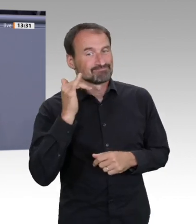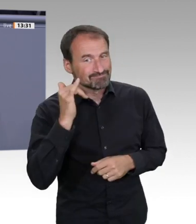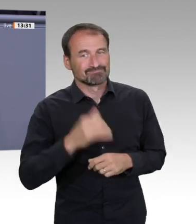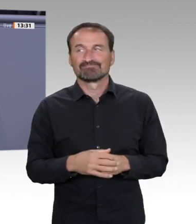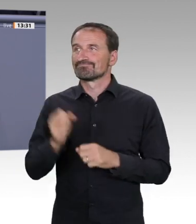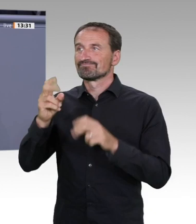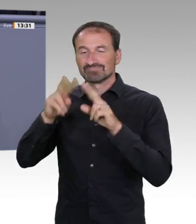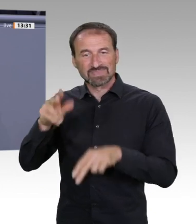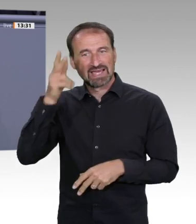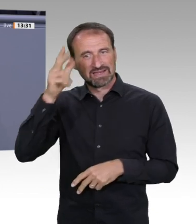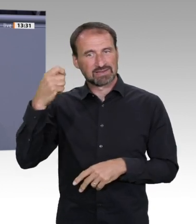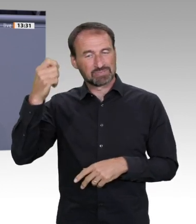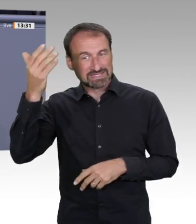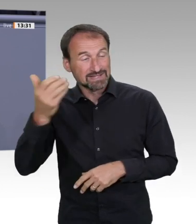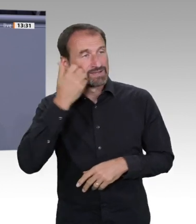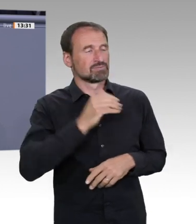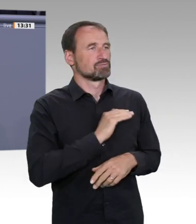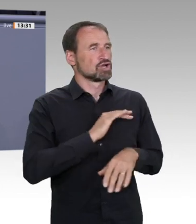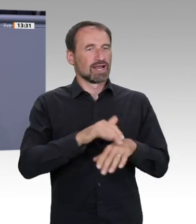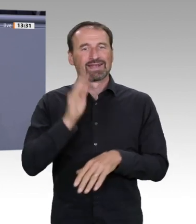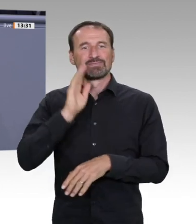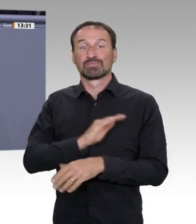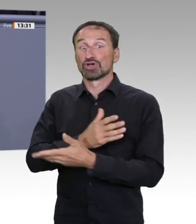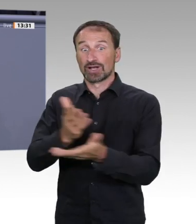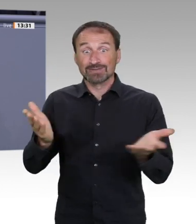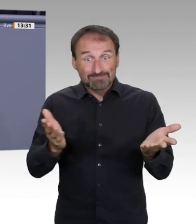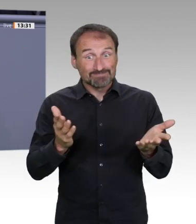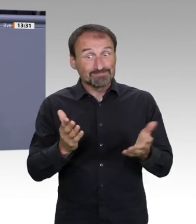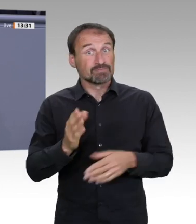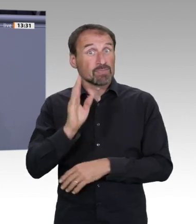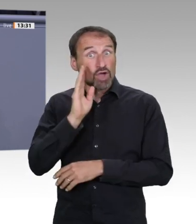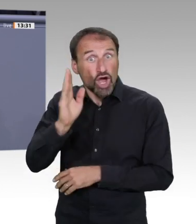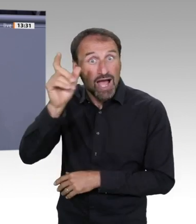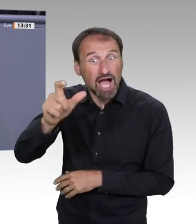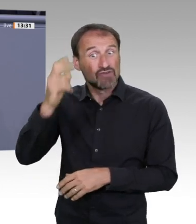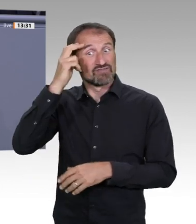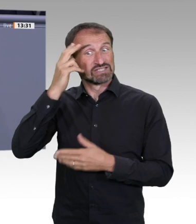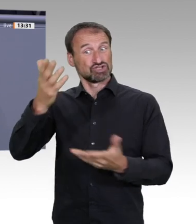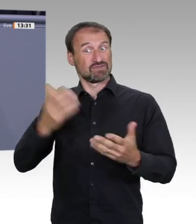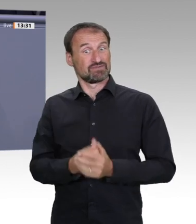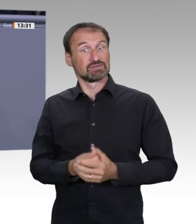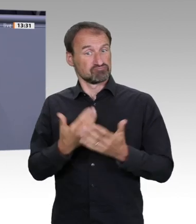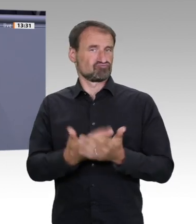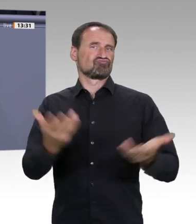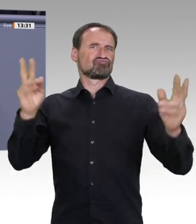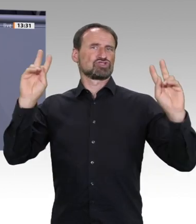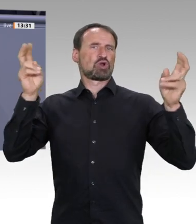Teile dieser Bewegung, konkret zu bieten hat, das ist bisher doch äußerst übersichtlich und vor allen Dingen weiß sie es im Grunde selber nicht.